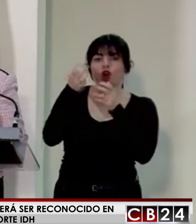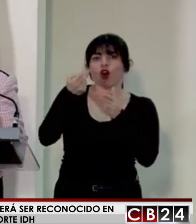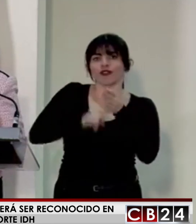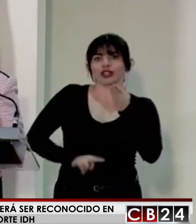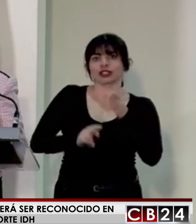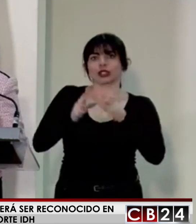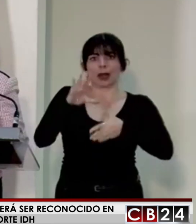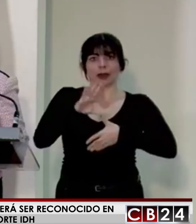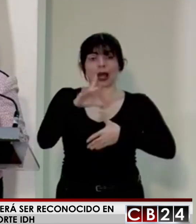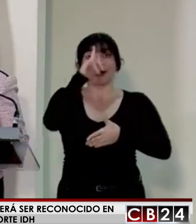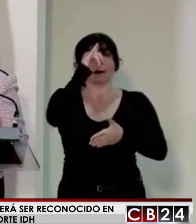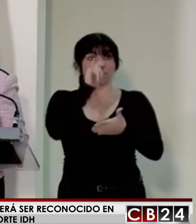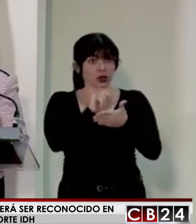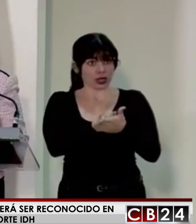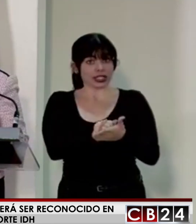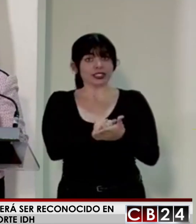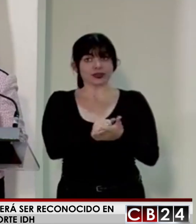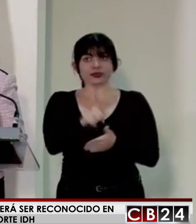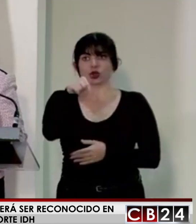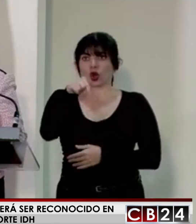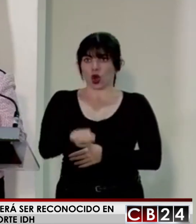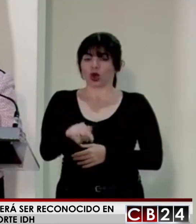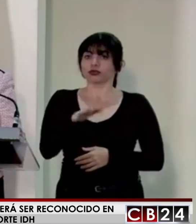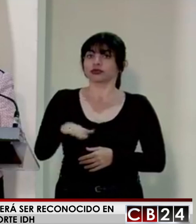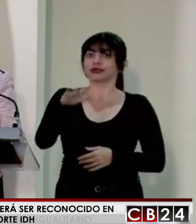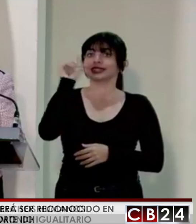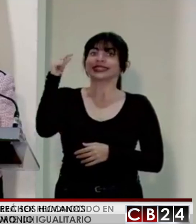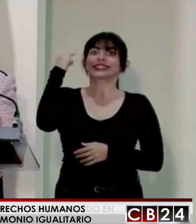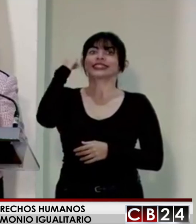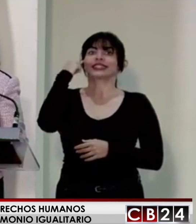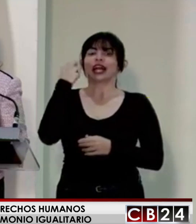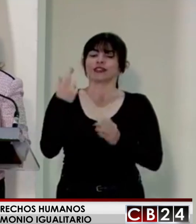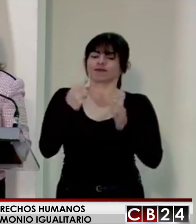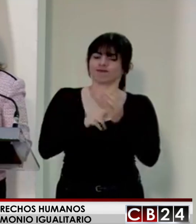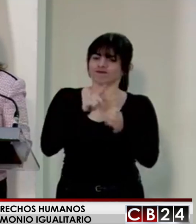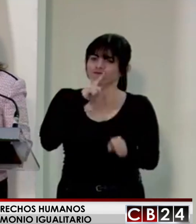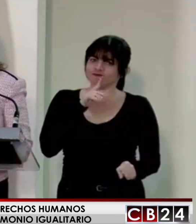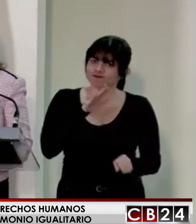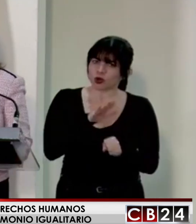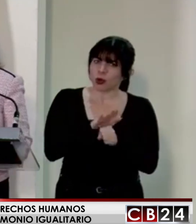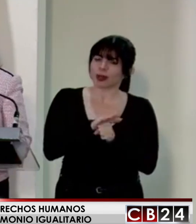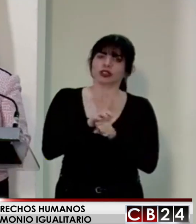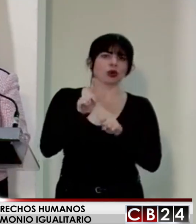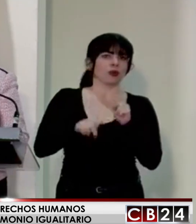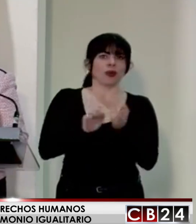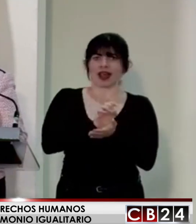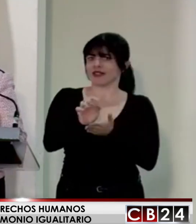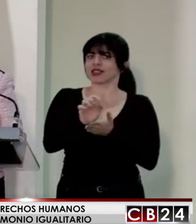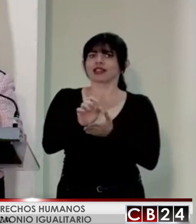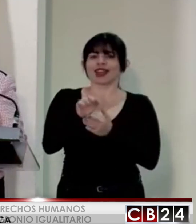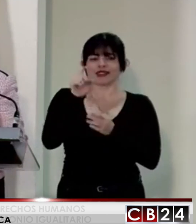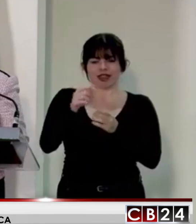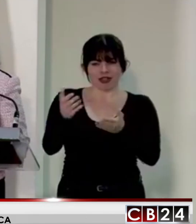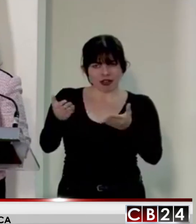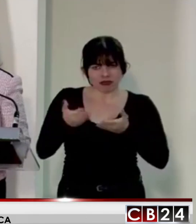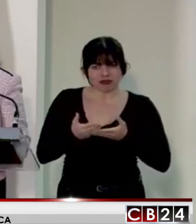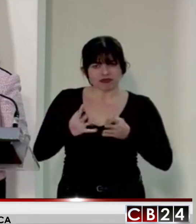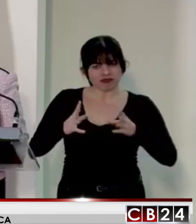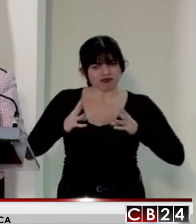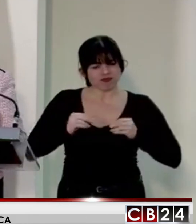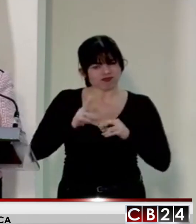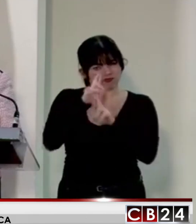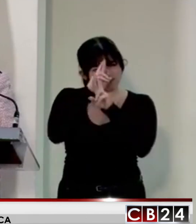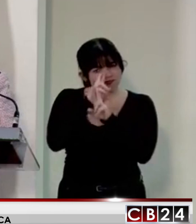Por esa razón, hoy nuestro Estado reafirma el compromiso ineludible de acoger, respetar y